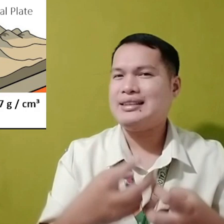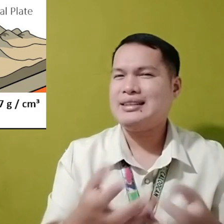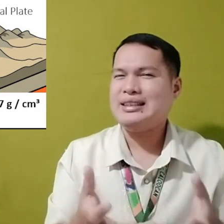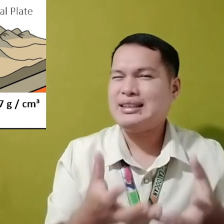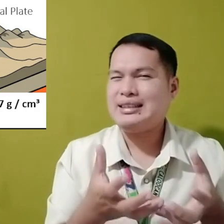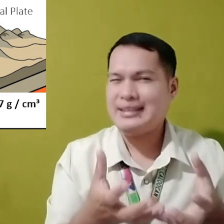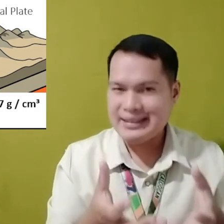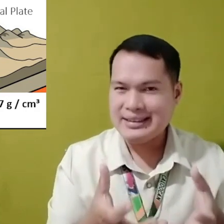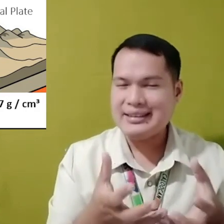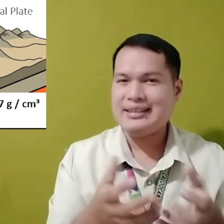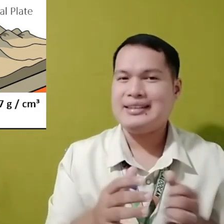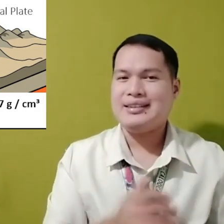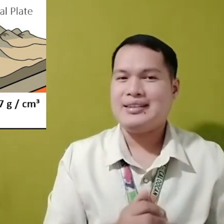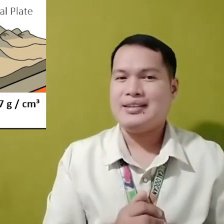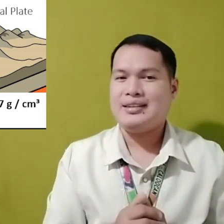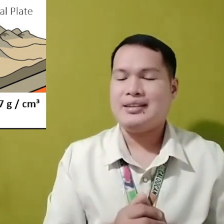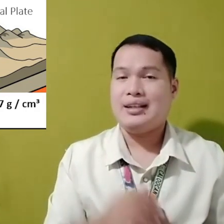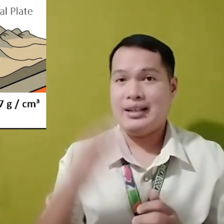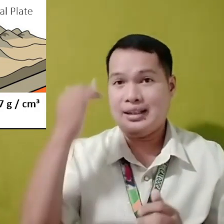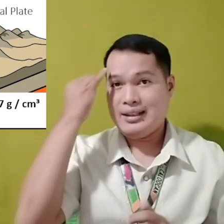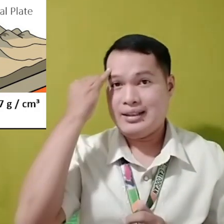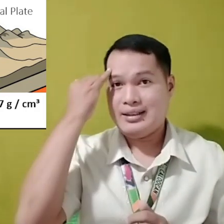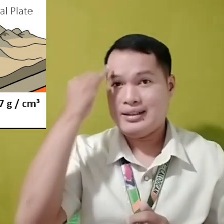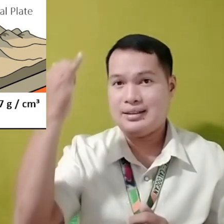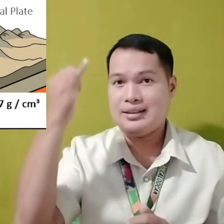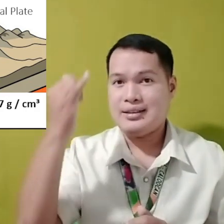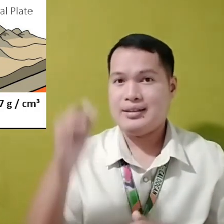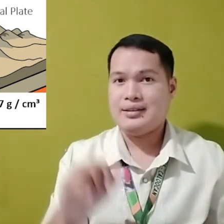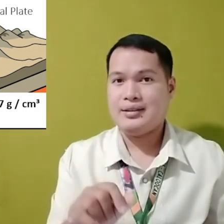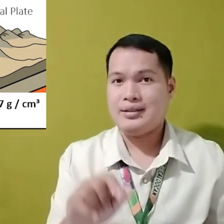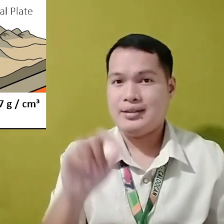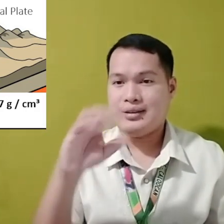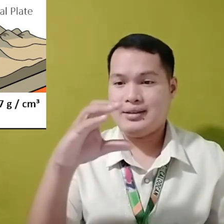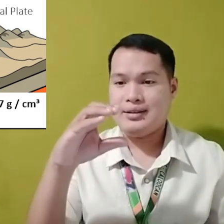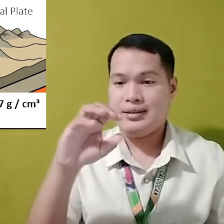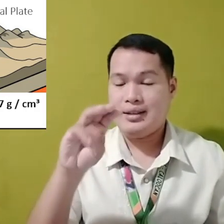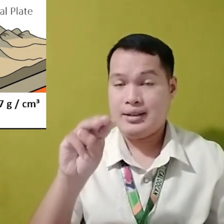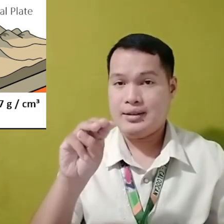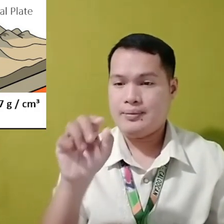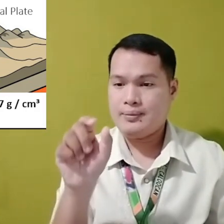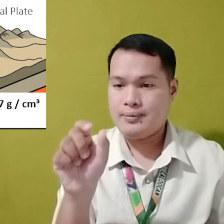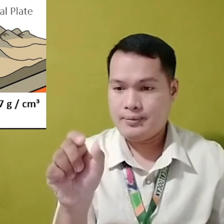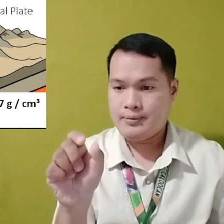Ang idea Meron lang tayong 1 centimeter cube